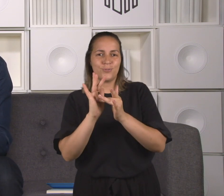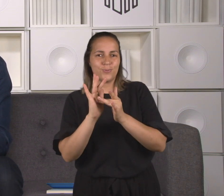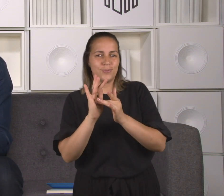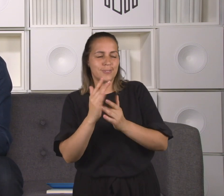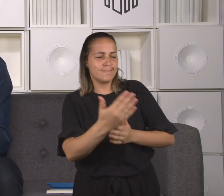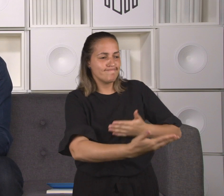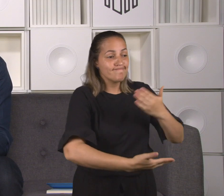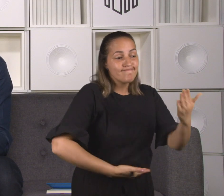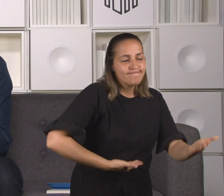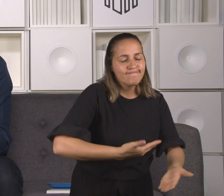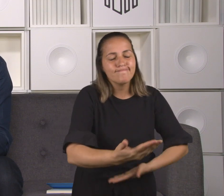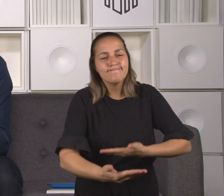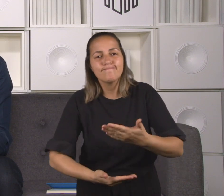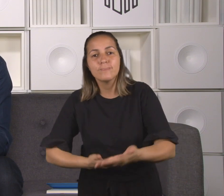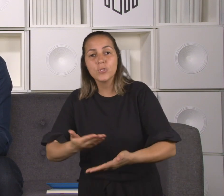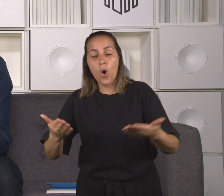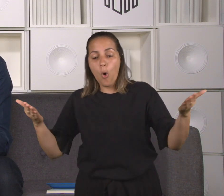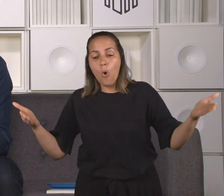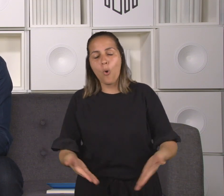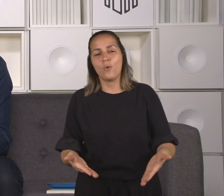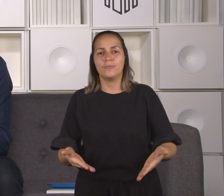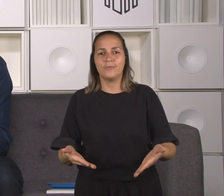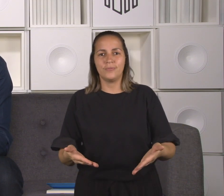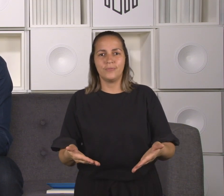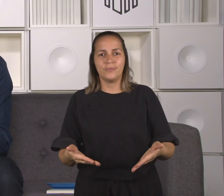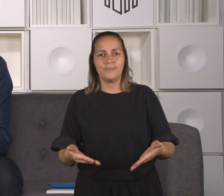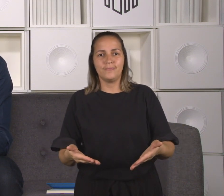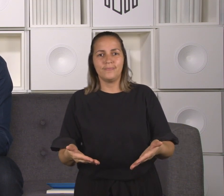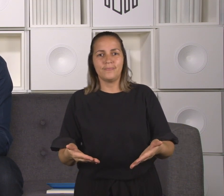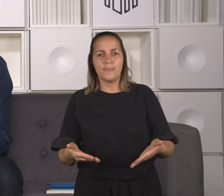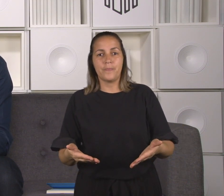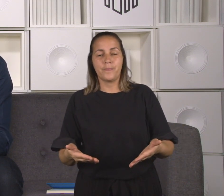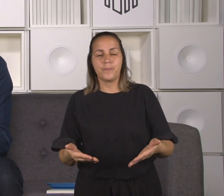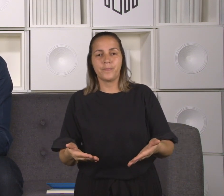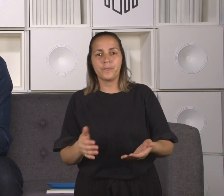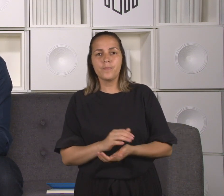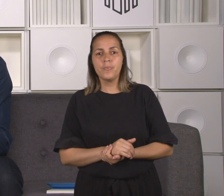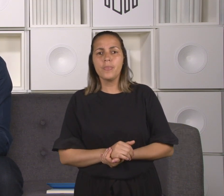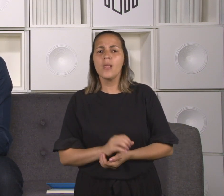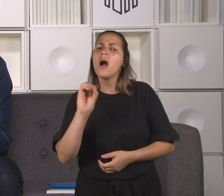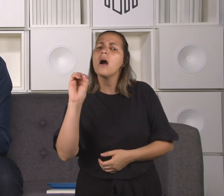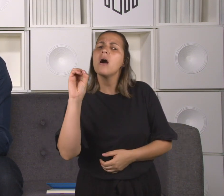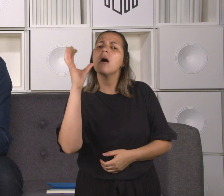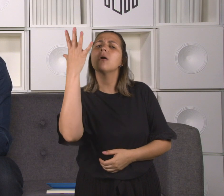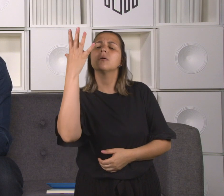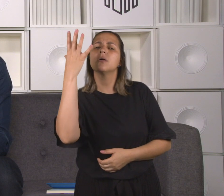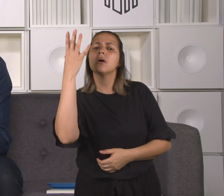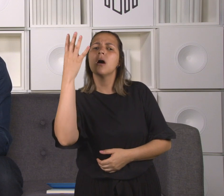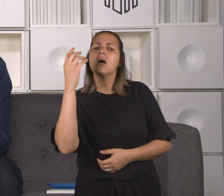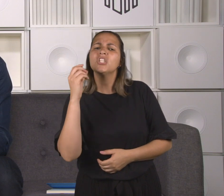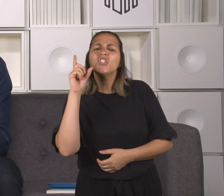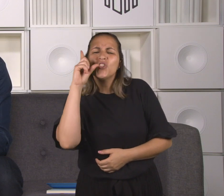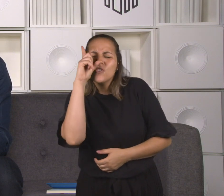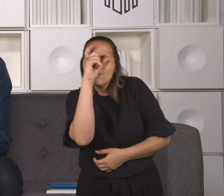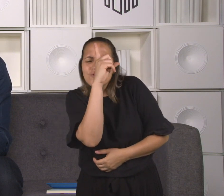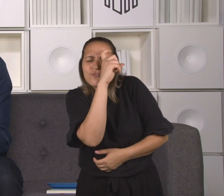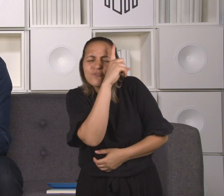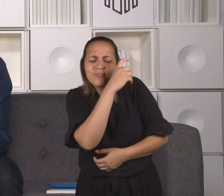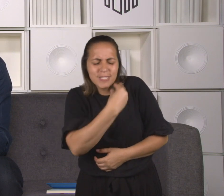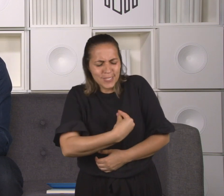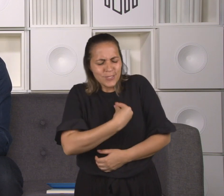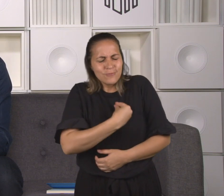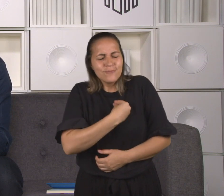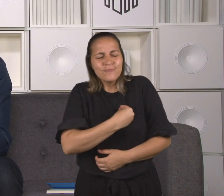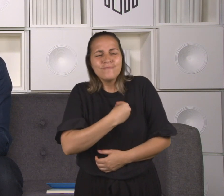assim, no mundo de hoje, quais são as coisas assim, impossíveis para a gente fazer e que só o Messias